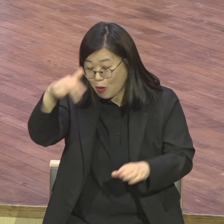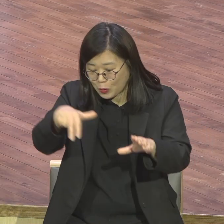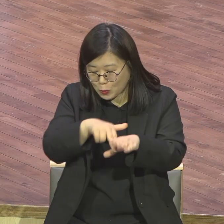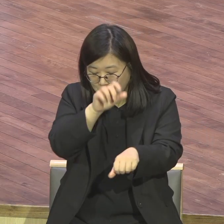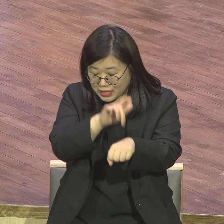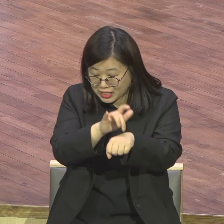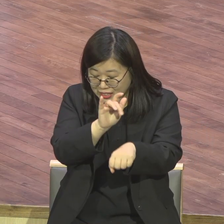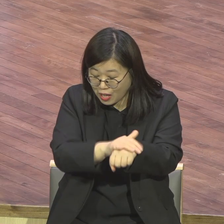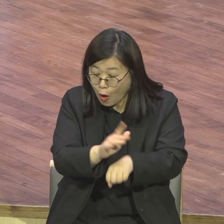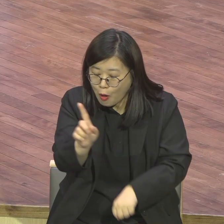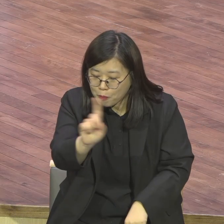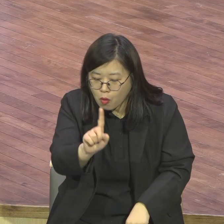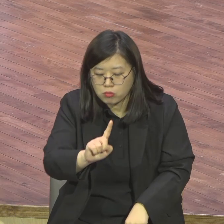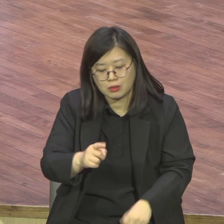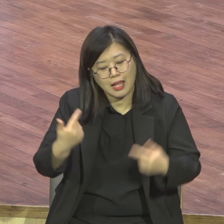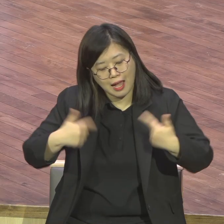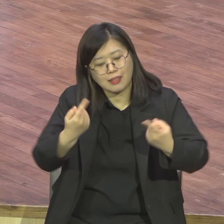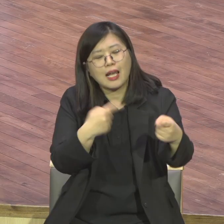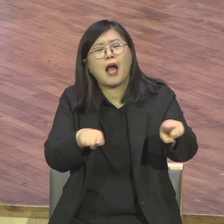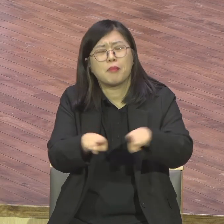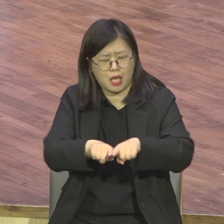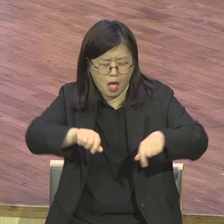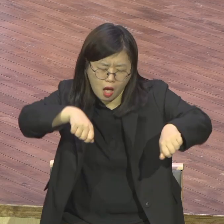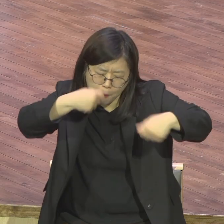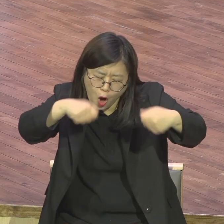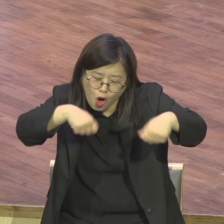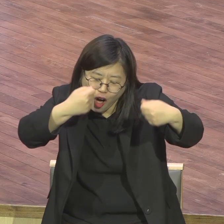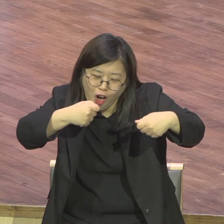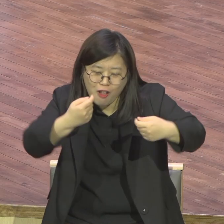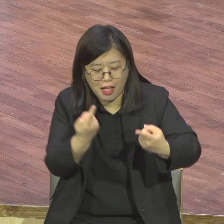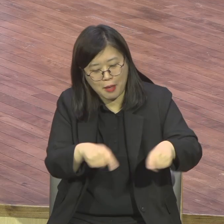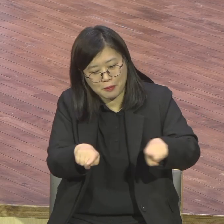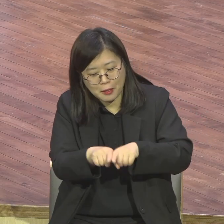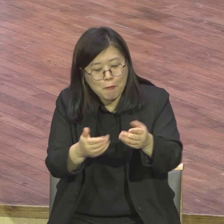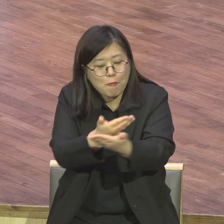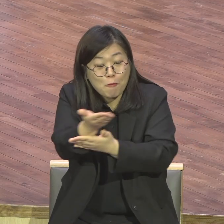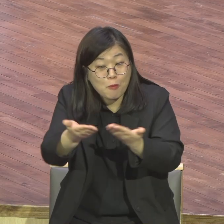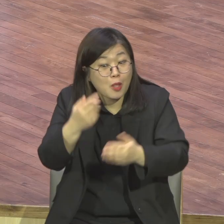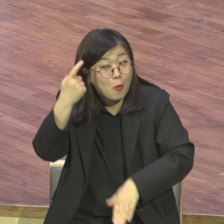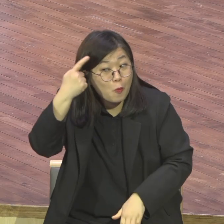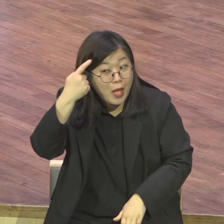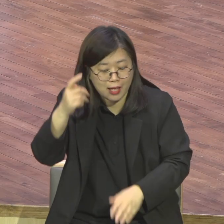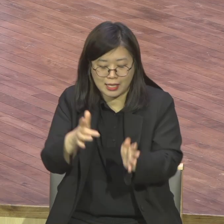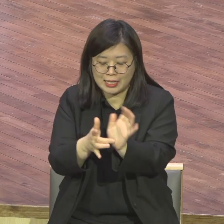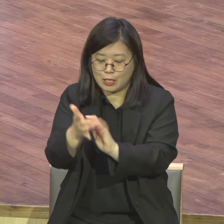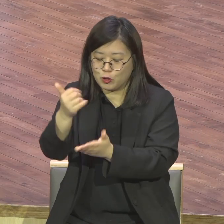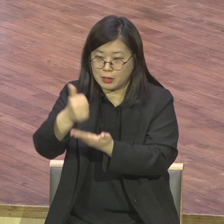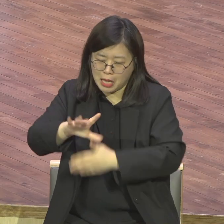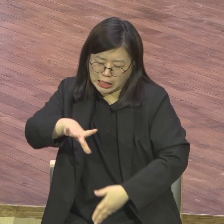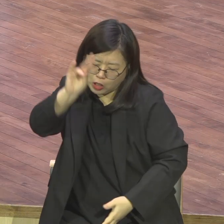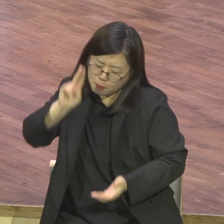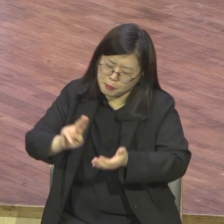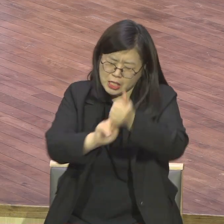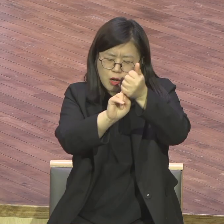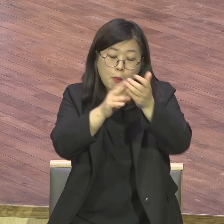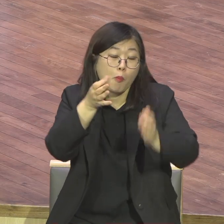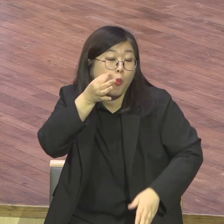예수님이 첫 기적을 잔치집에서 행했다니까. 잔치집에서. 시큰 포도주 먹고 포도주